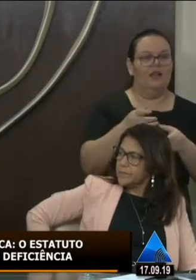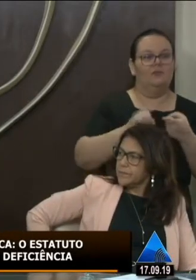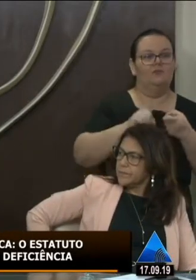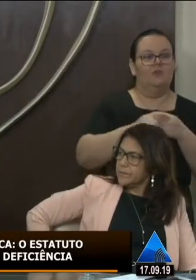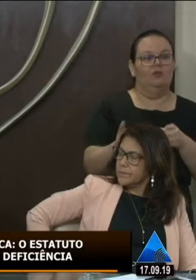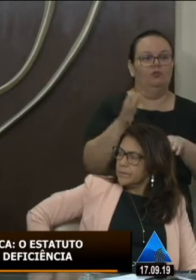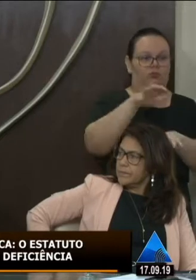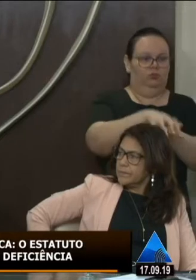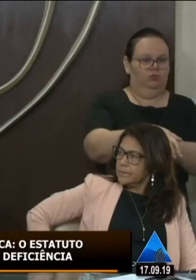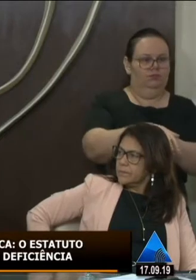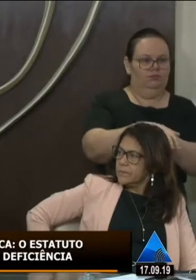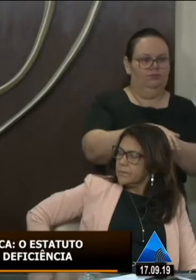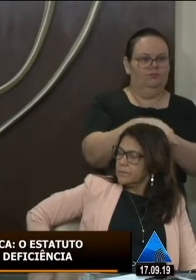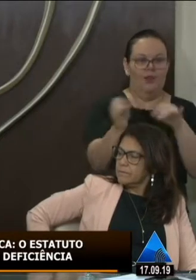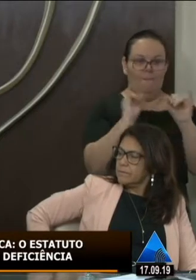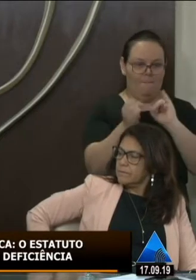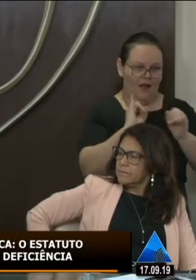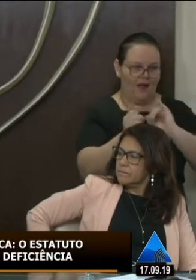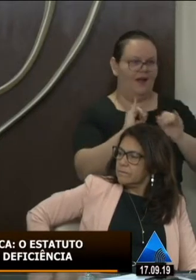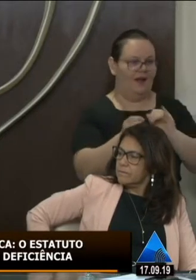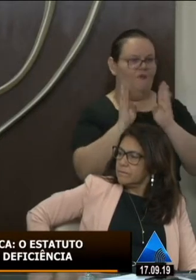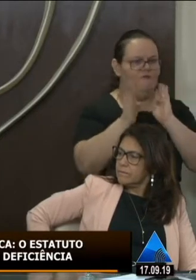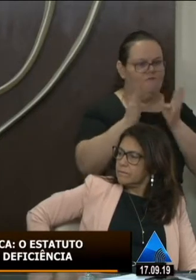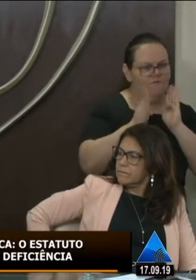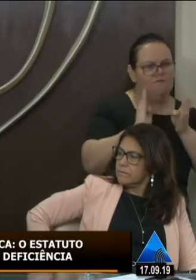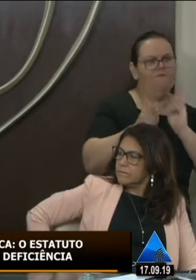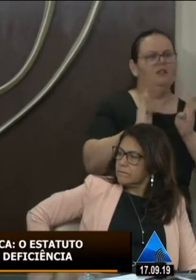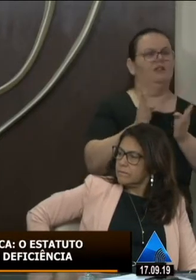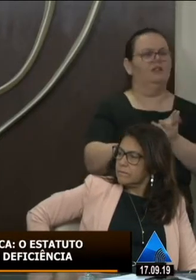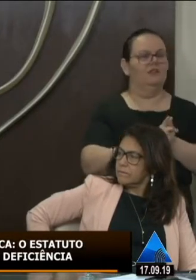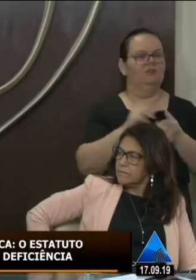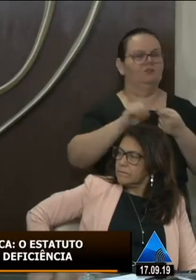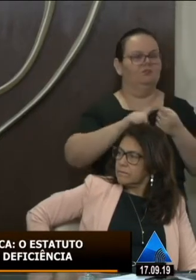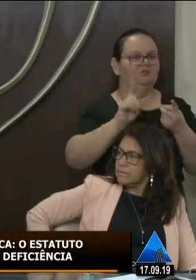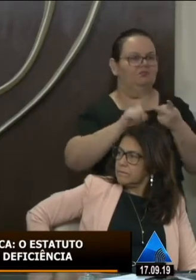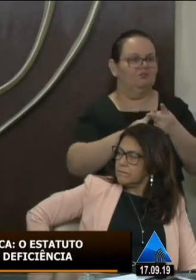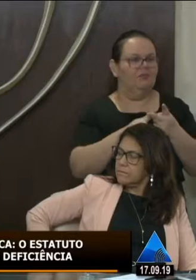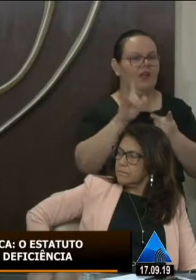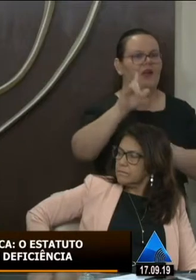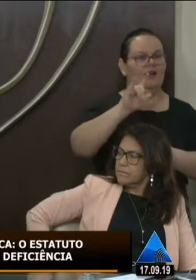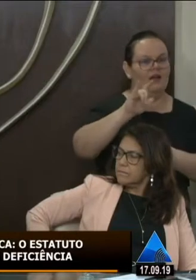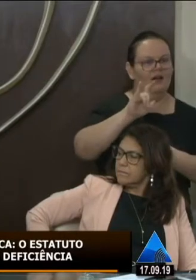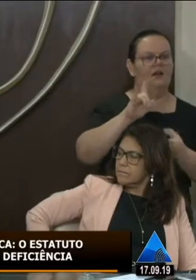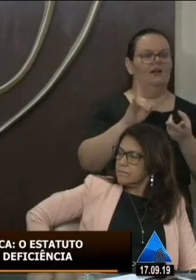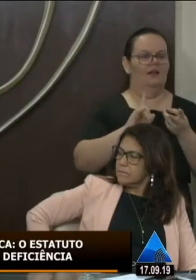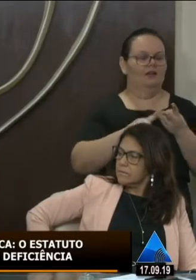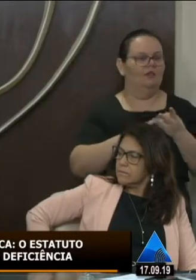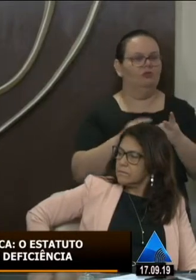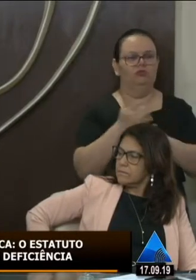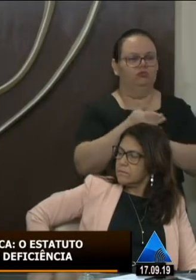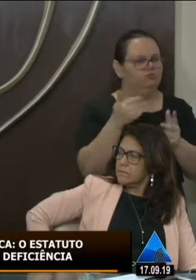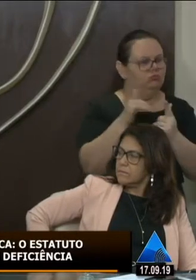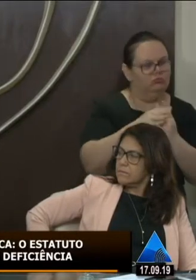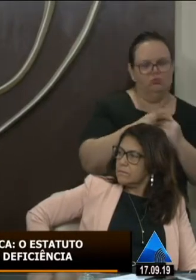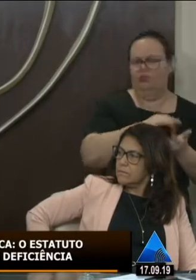inclusão seja feito pelas redes sociais temos o Facebook temos o Instagram temos o Twitter e